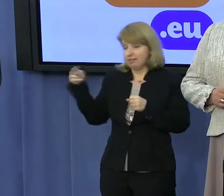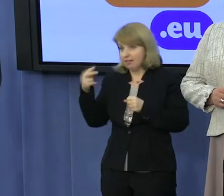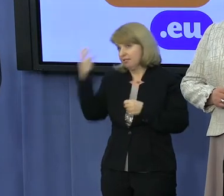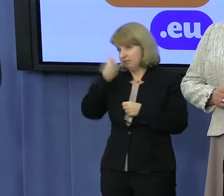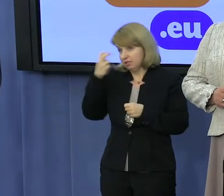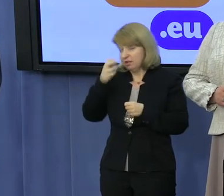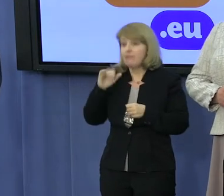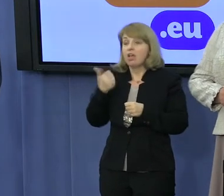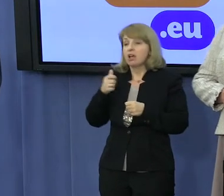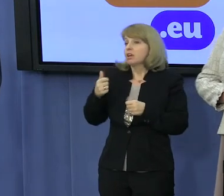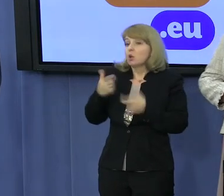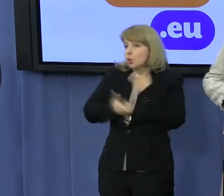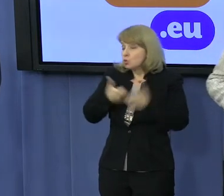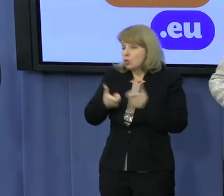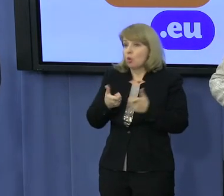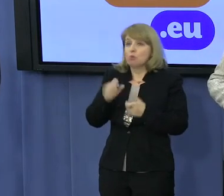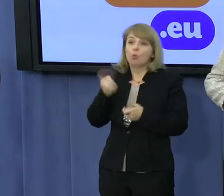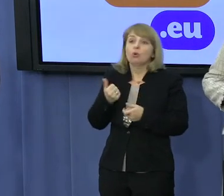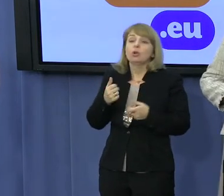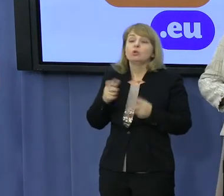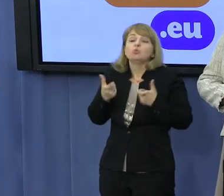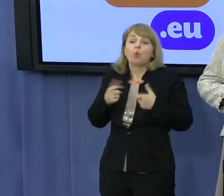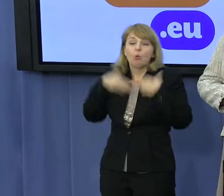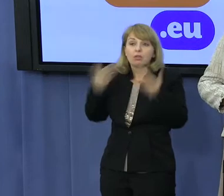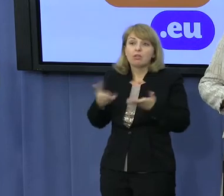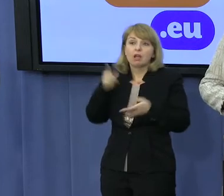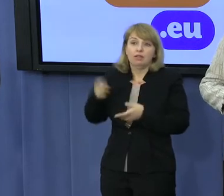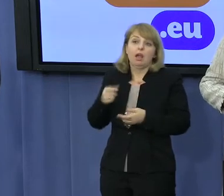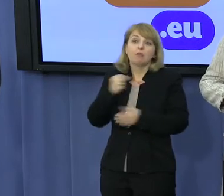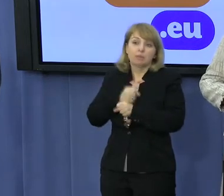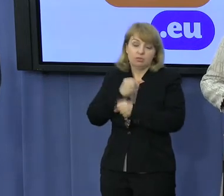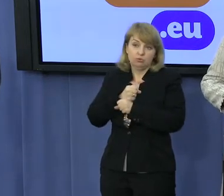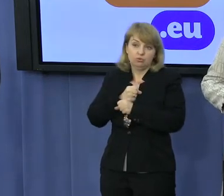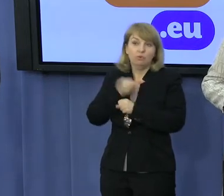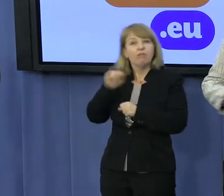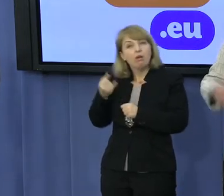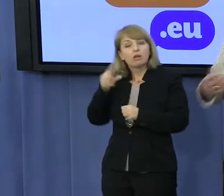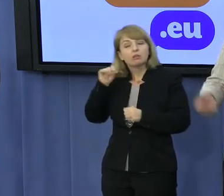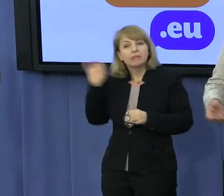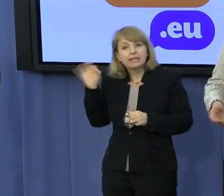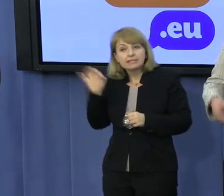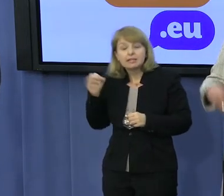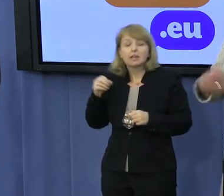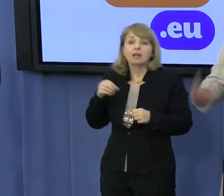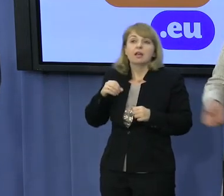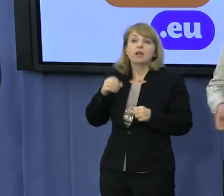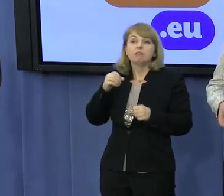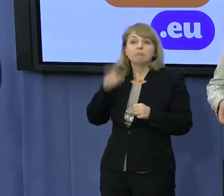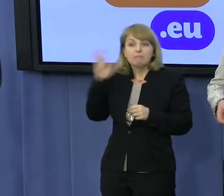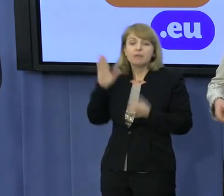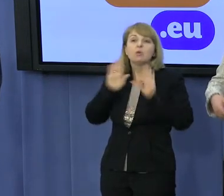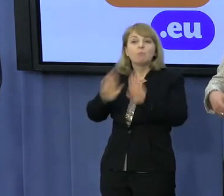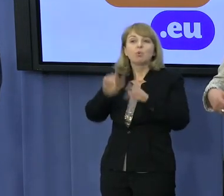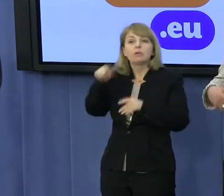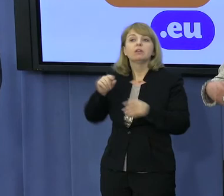właśnie te osoby, Prawo i Sprawiedliwość poprze. Te rozwiązania propracownicze, likwidujące